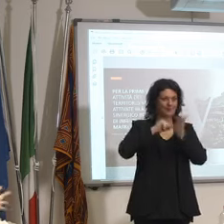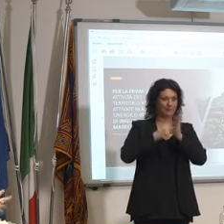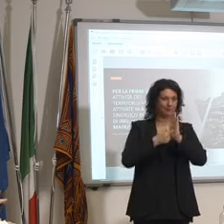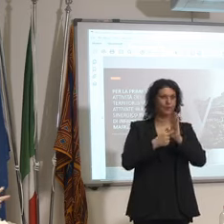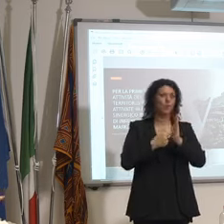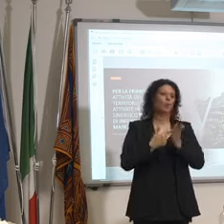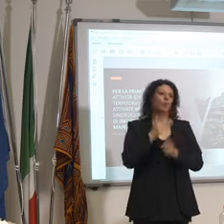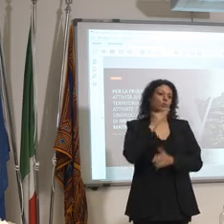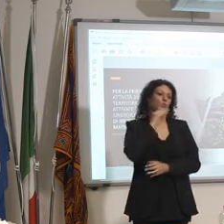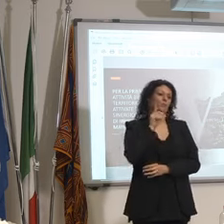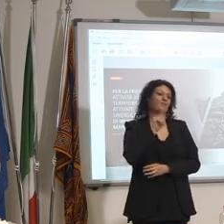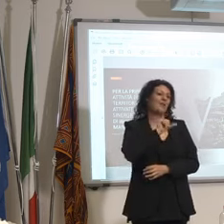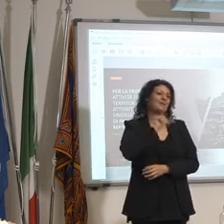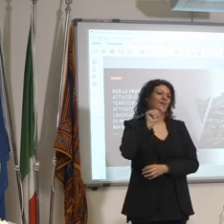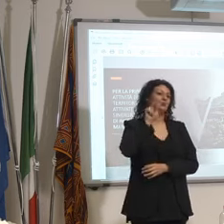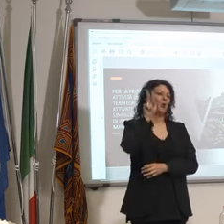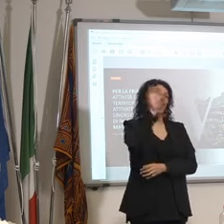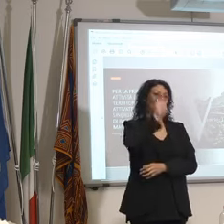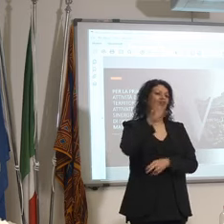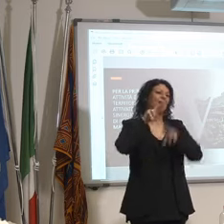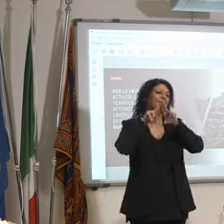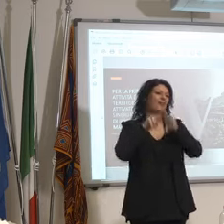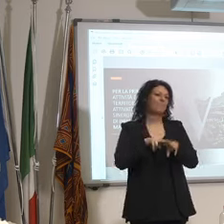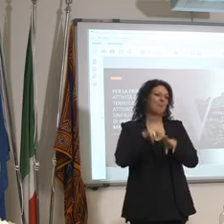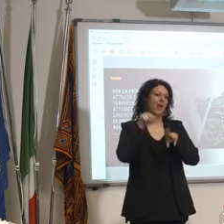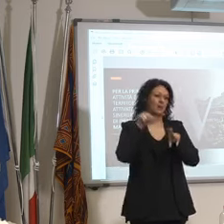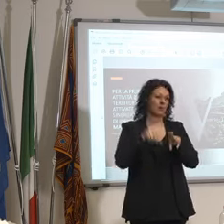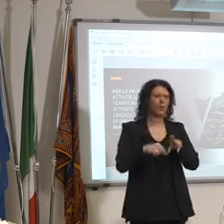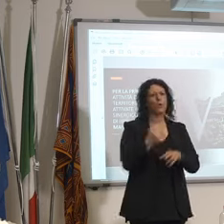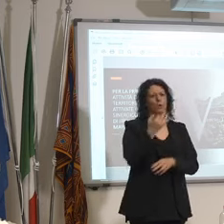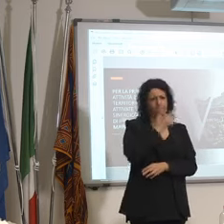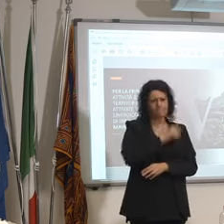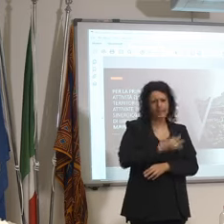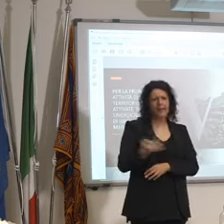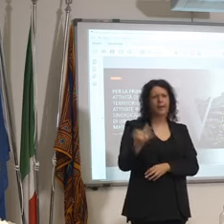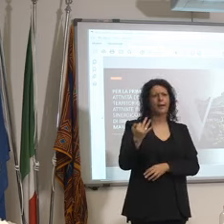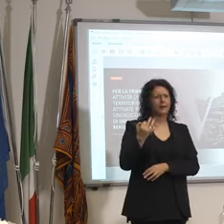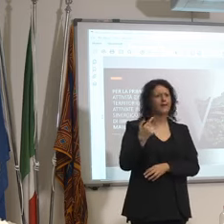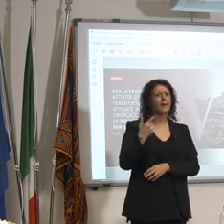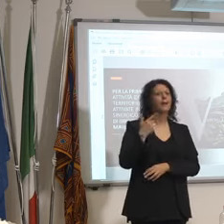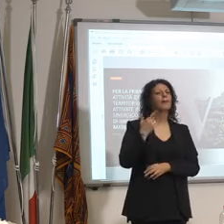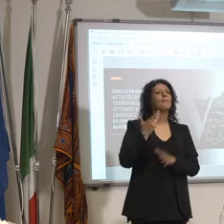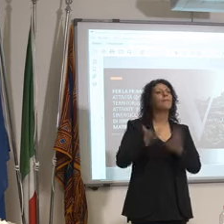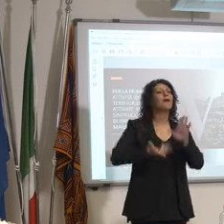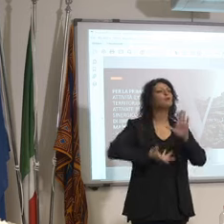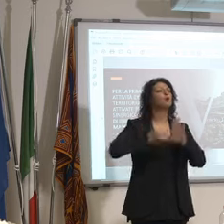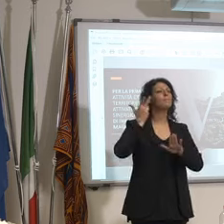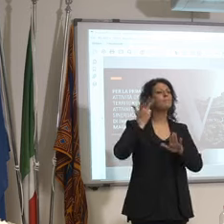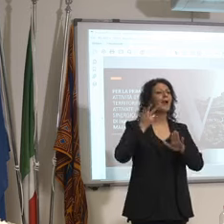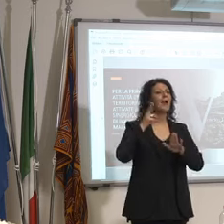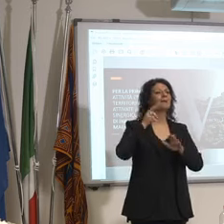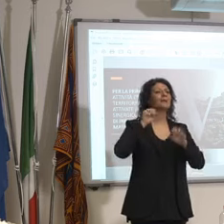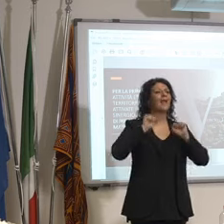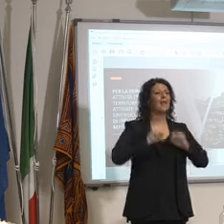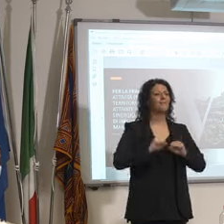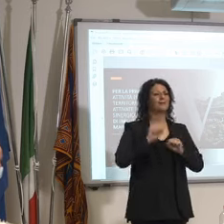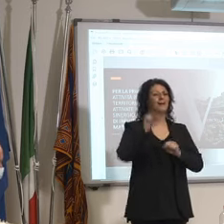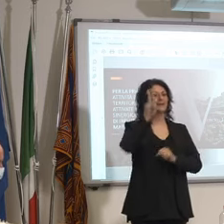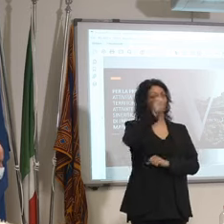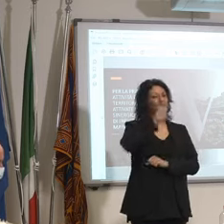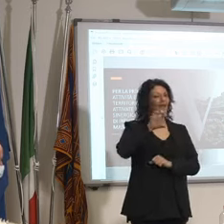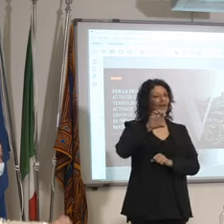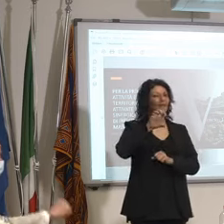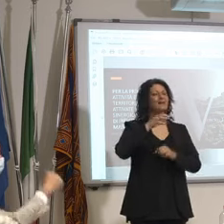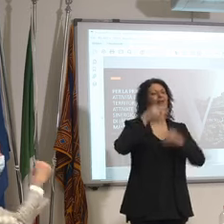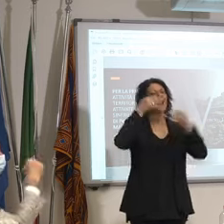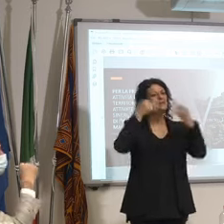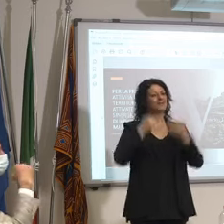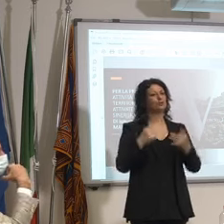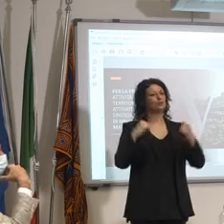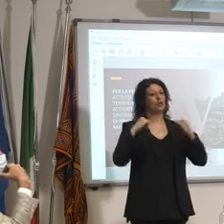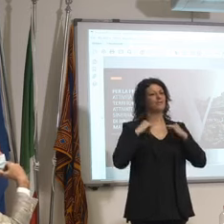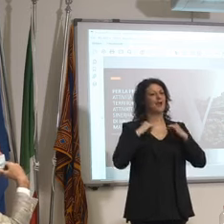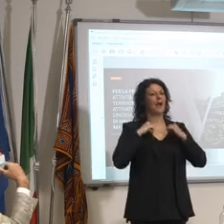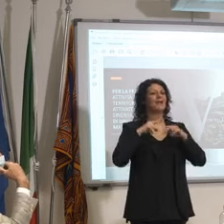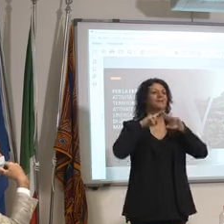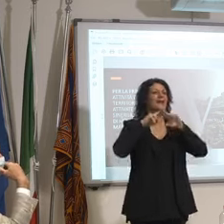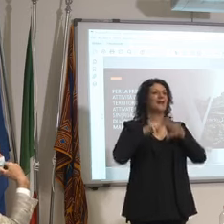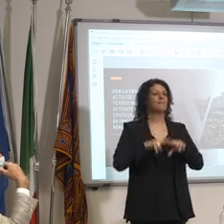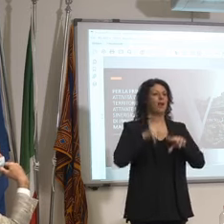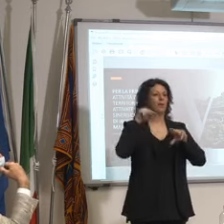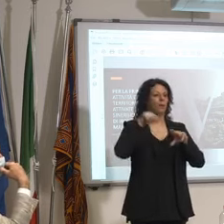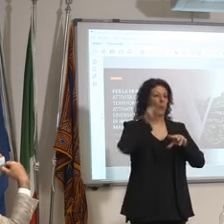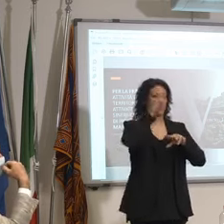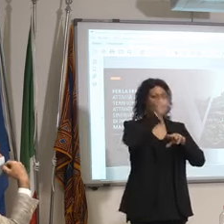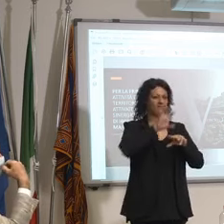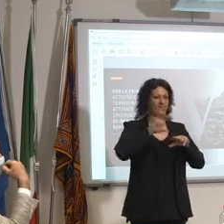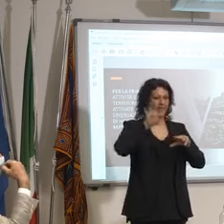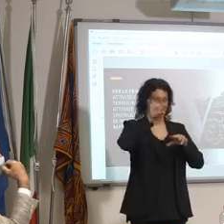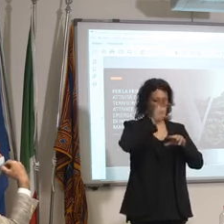bene il dato che i veneti quest'anno facciano quasi tutti le vacanze qua però dovremo colpire anche gli altri è vero che ci sono delle